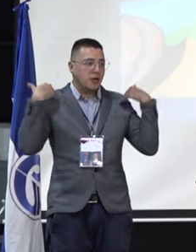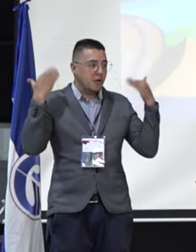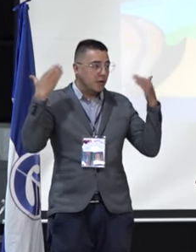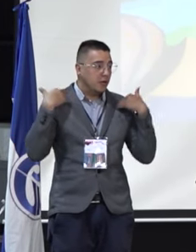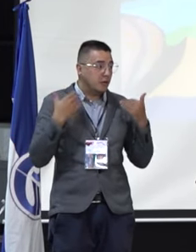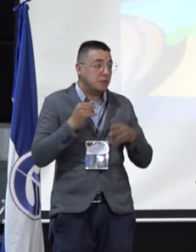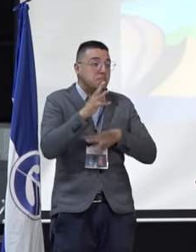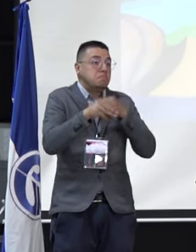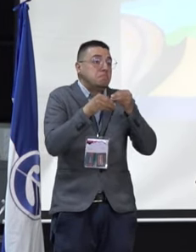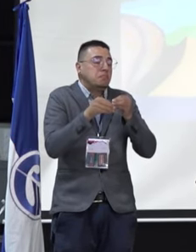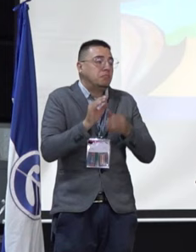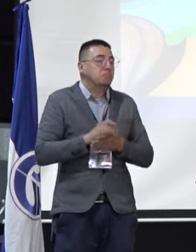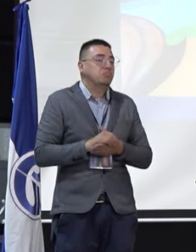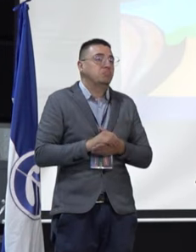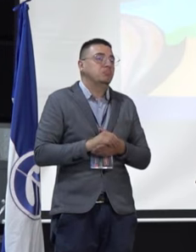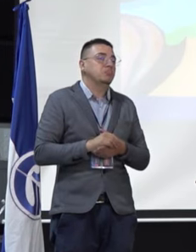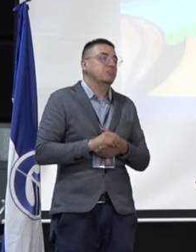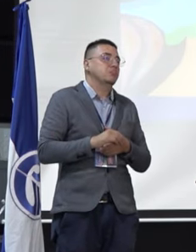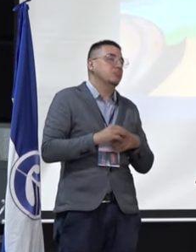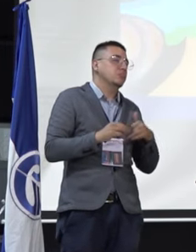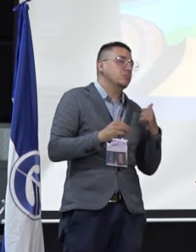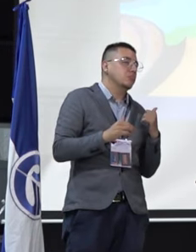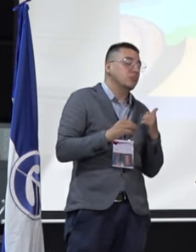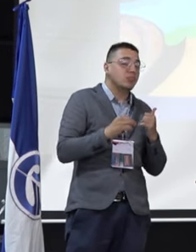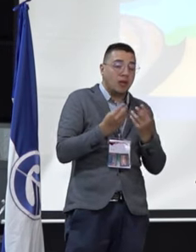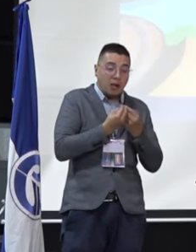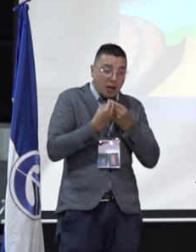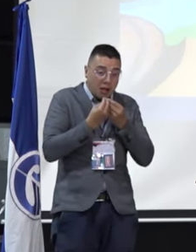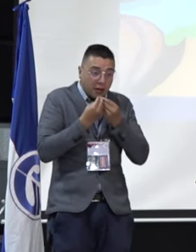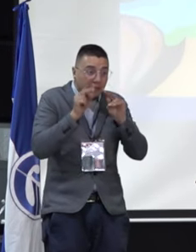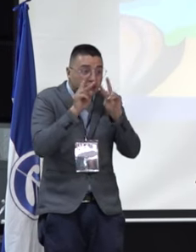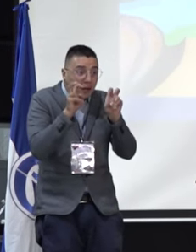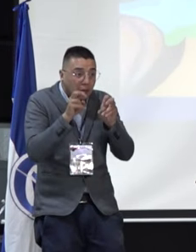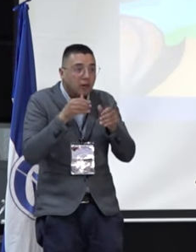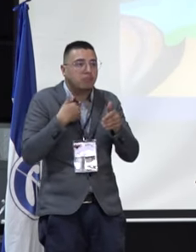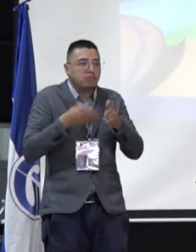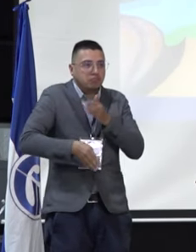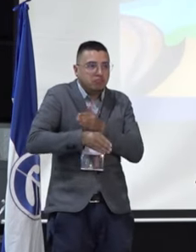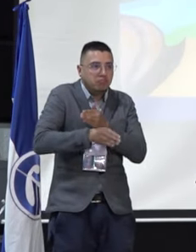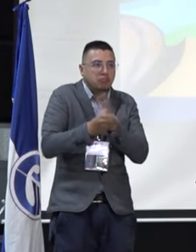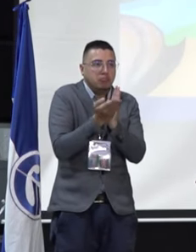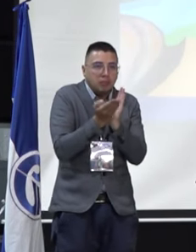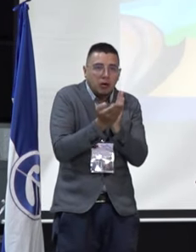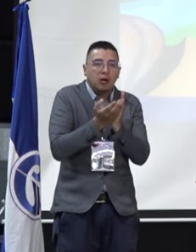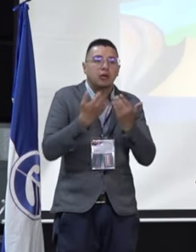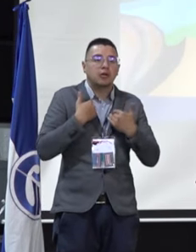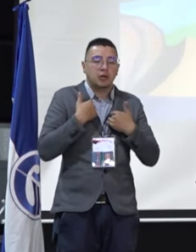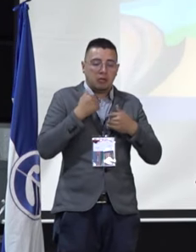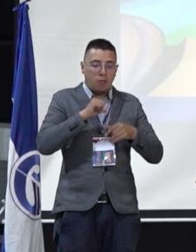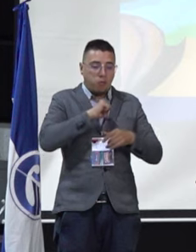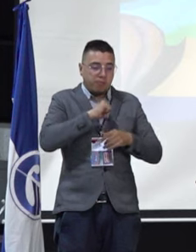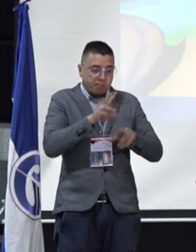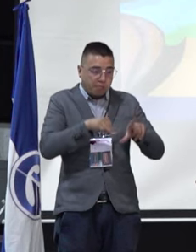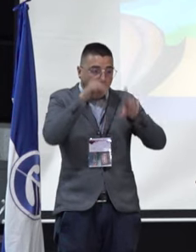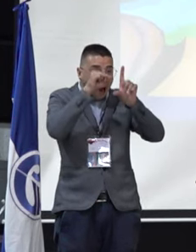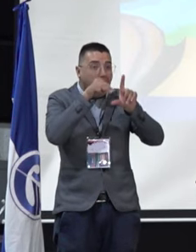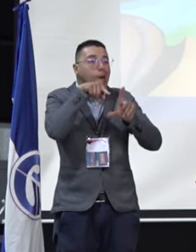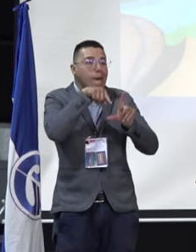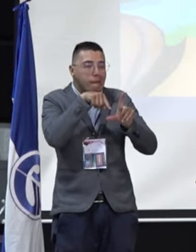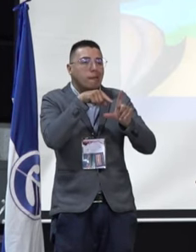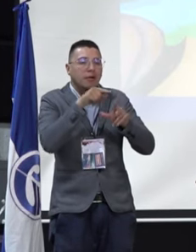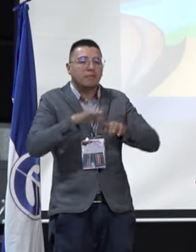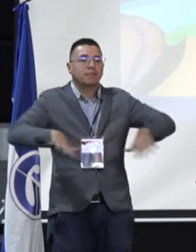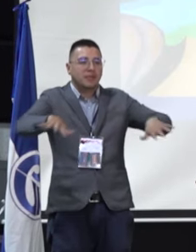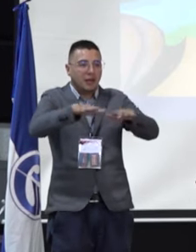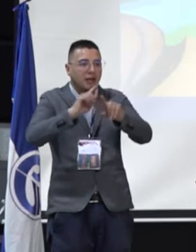Y, pues... Bueno, olvidé mencionar que, bueno, sí he seguido estudiando, soy, tengo una maestría en gestión del territorio,